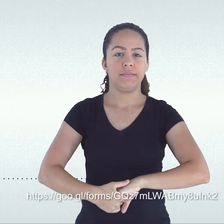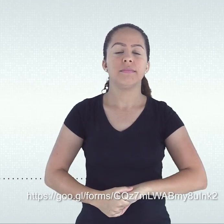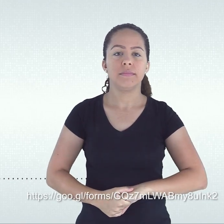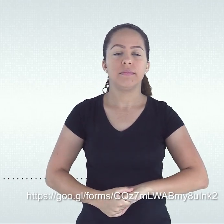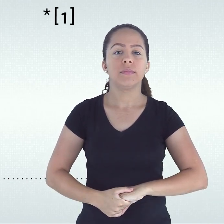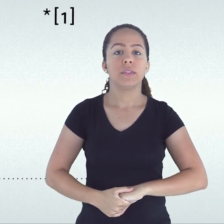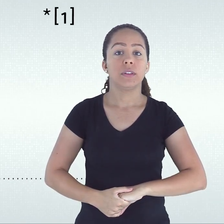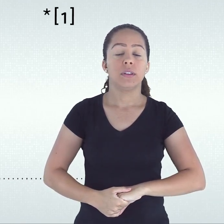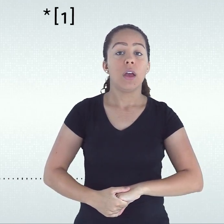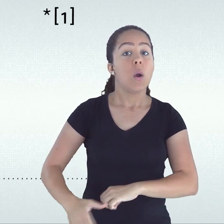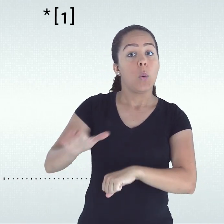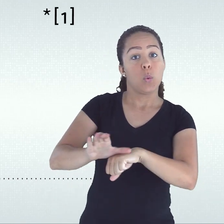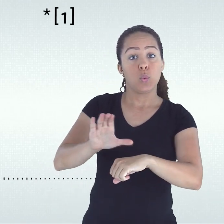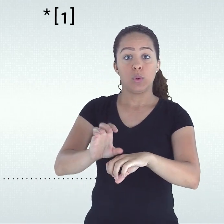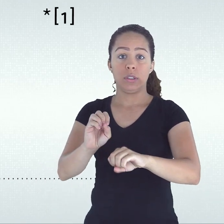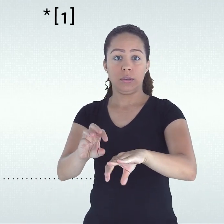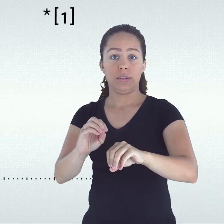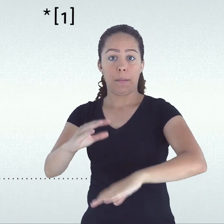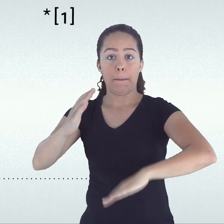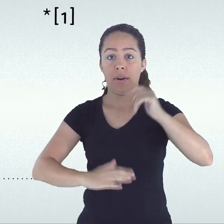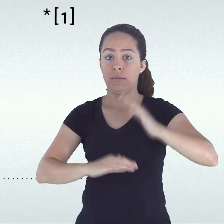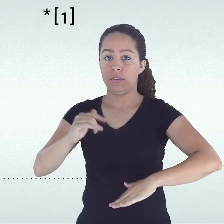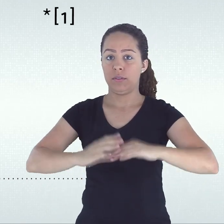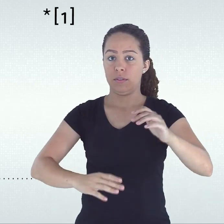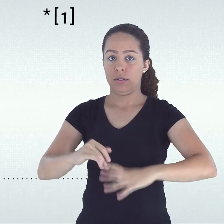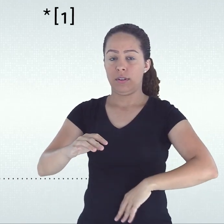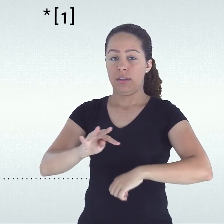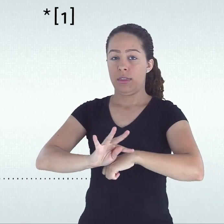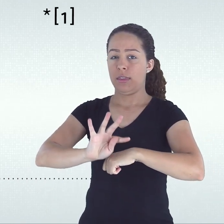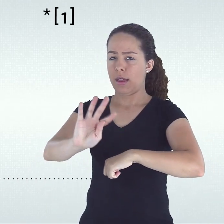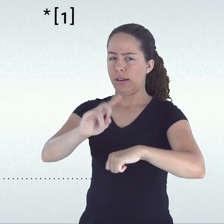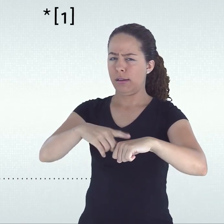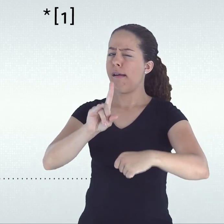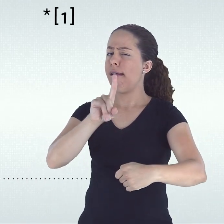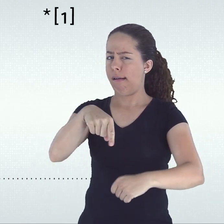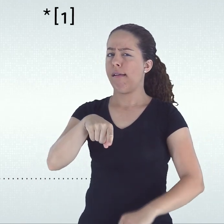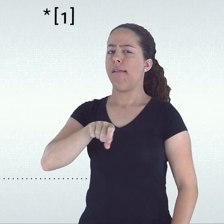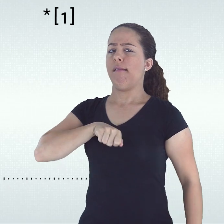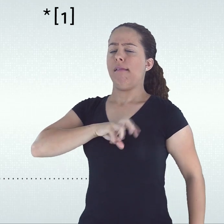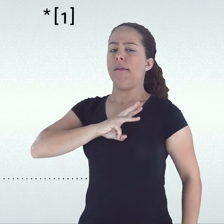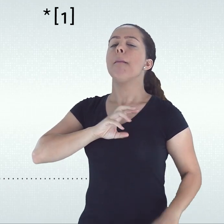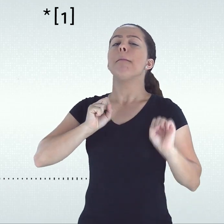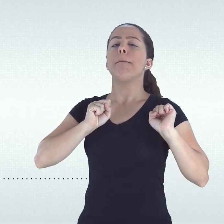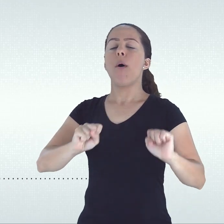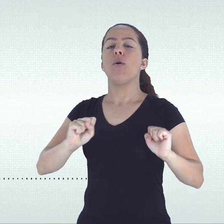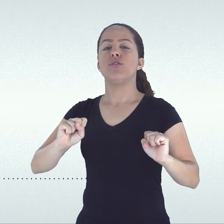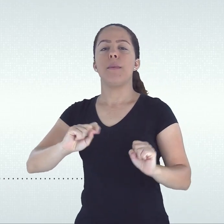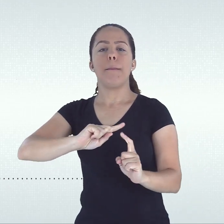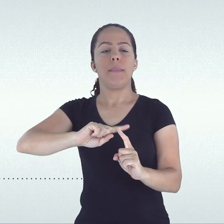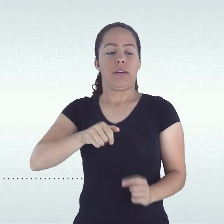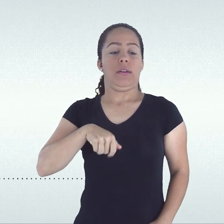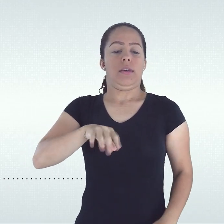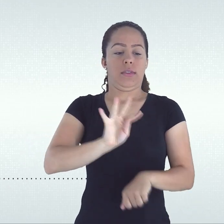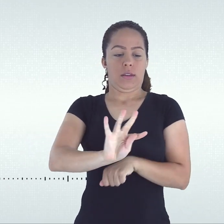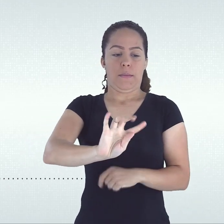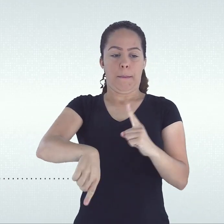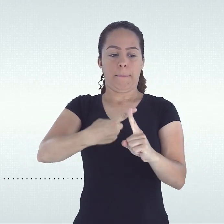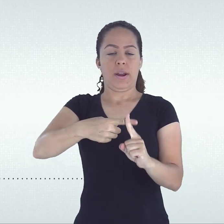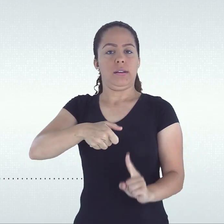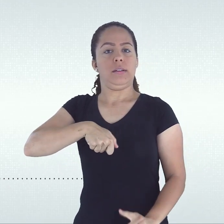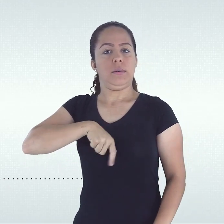Os cursos de educação profissional técnicas de nível médio podem ser ofertados nas formas